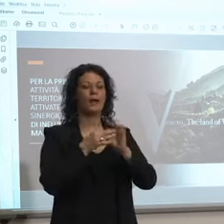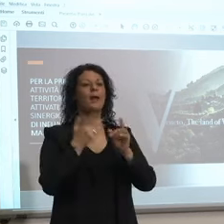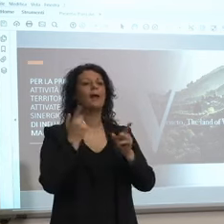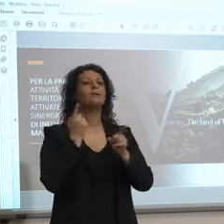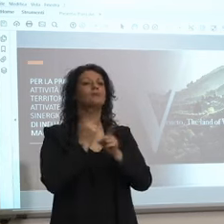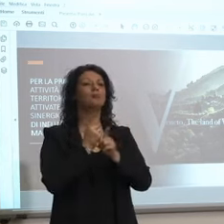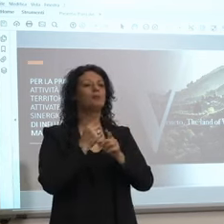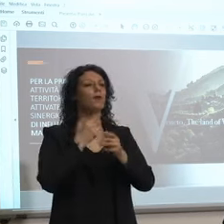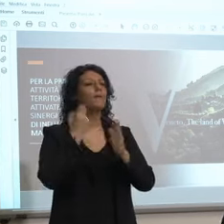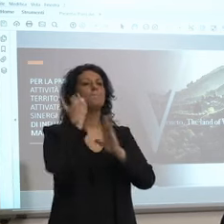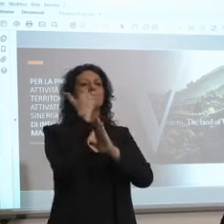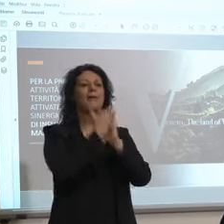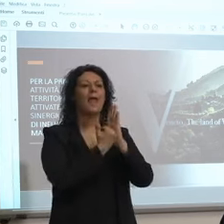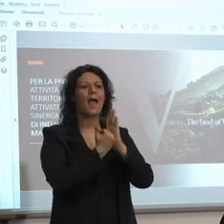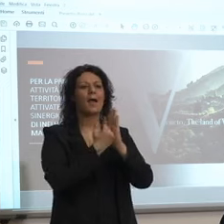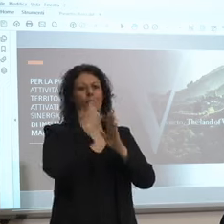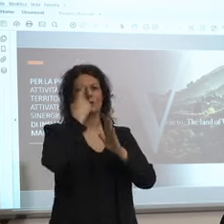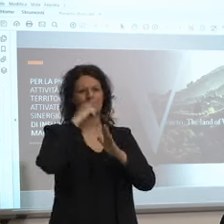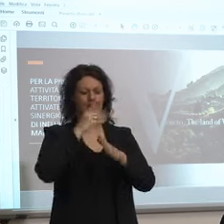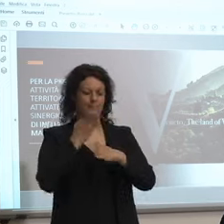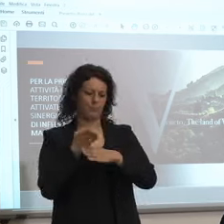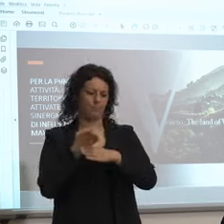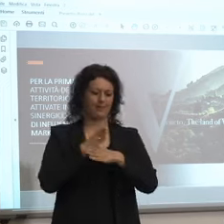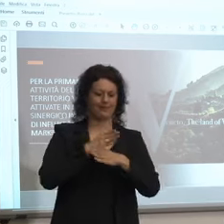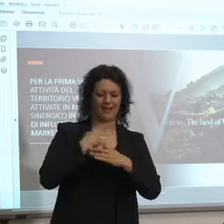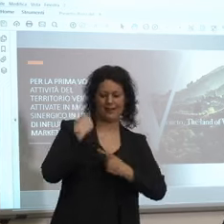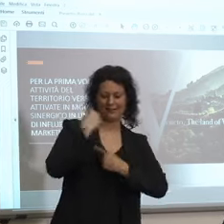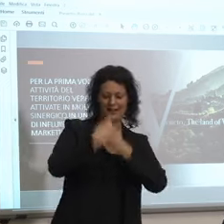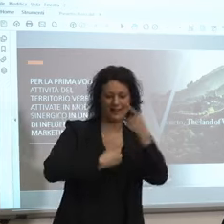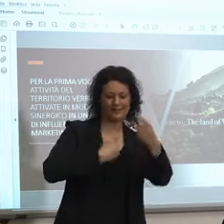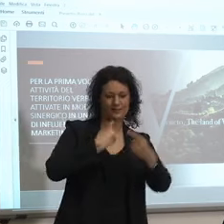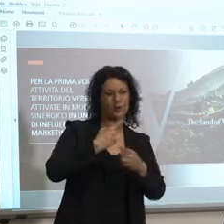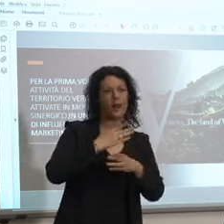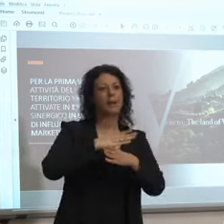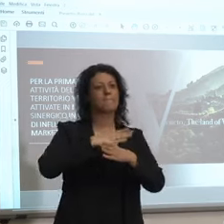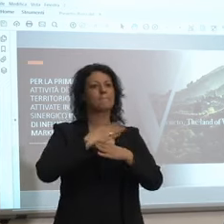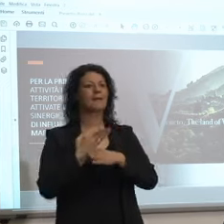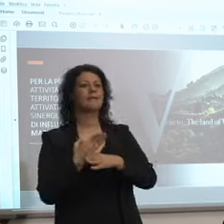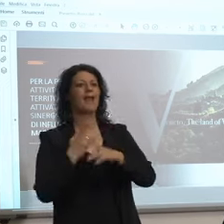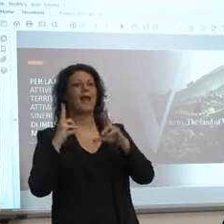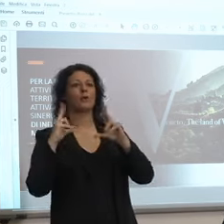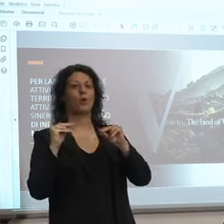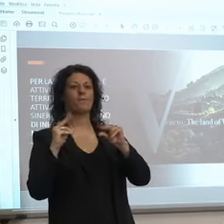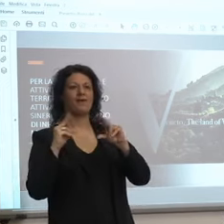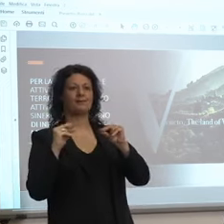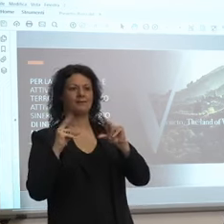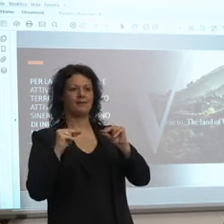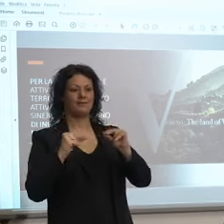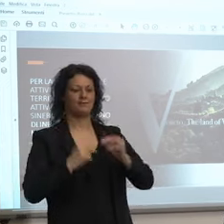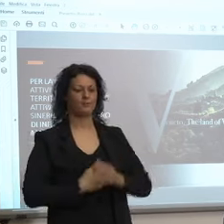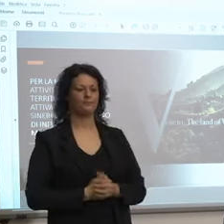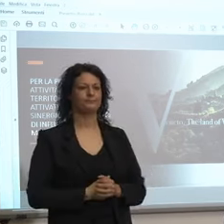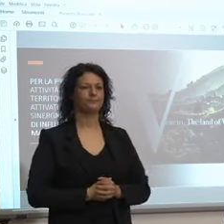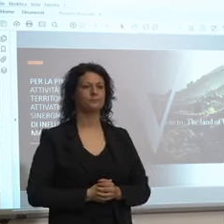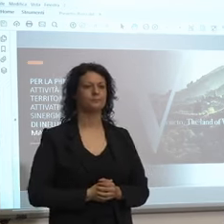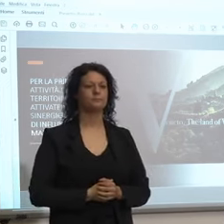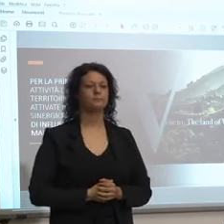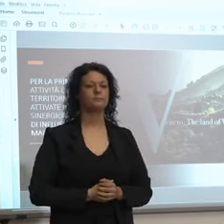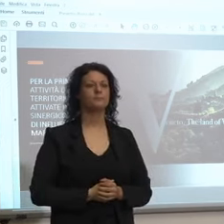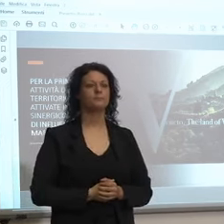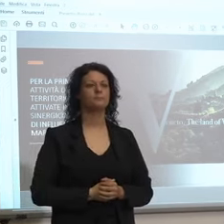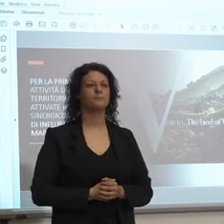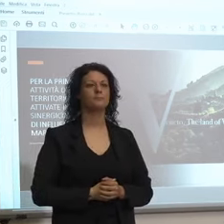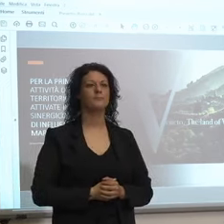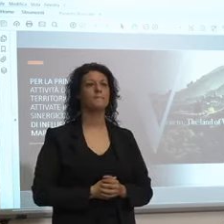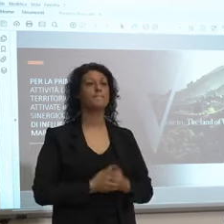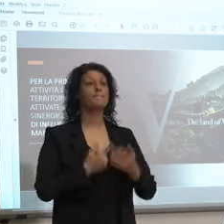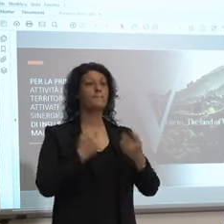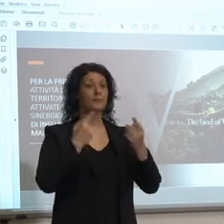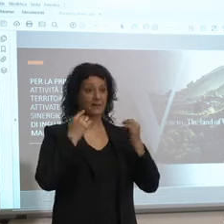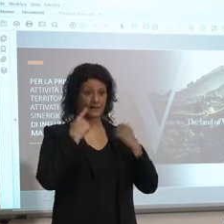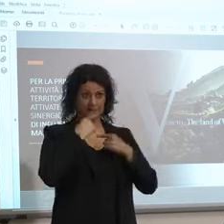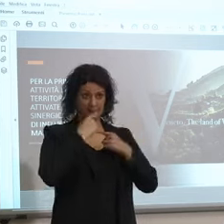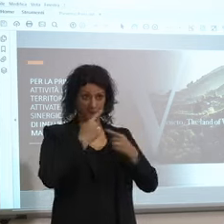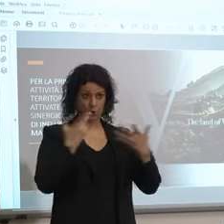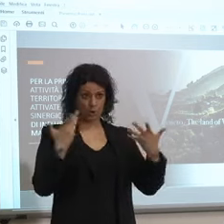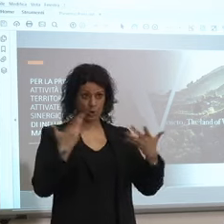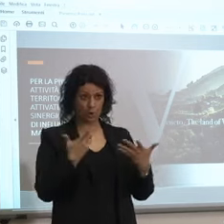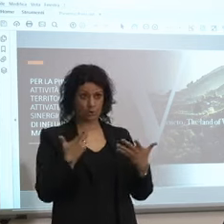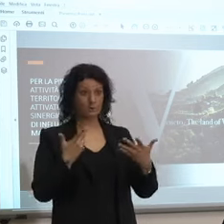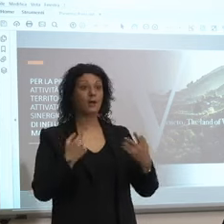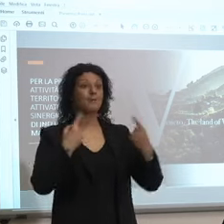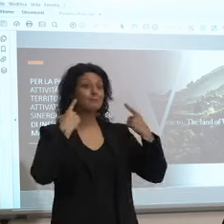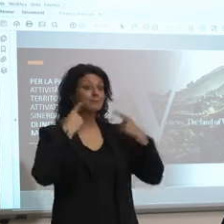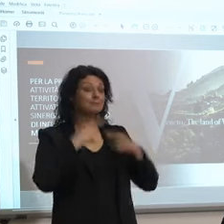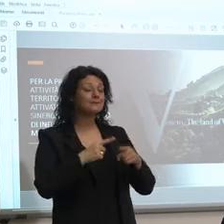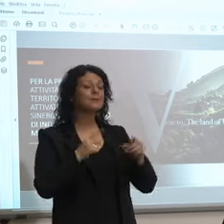tradizionale appunto a quella innovativa chiudo dicendo che questa è la parte della promozione della